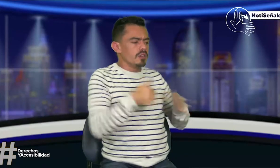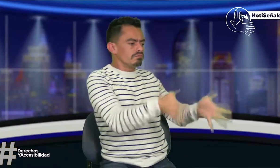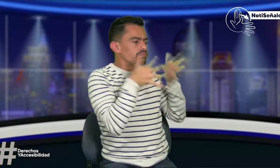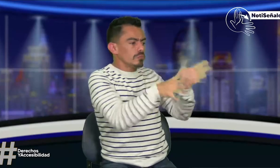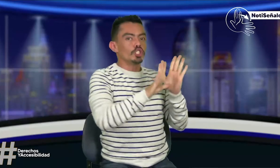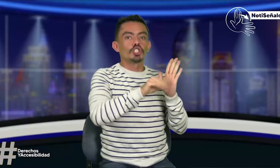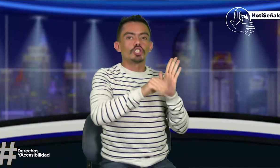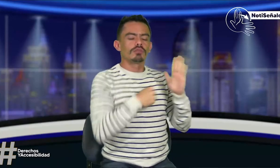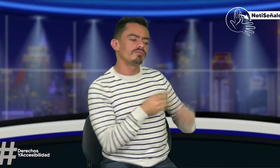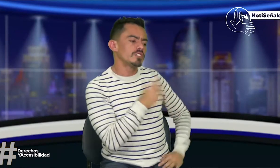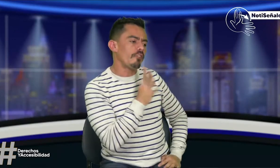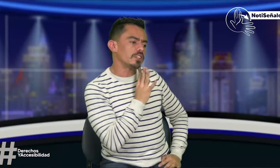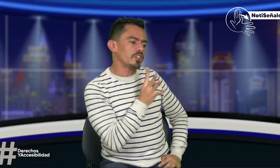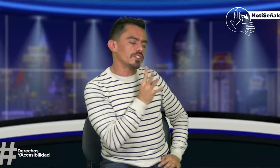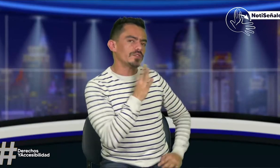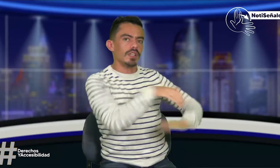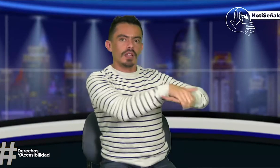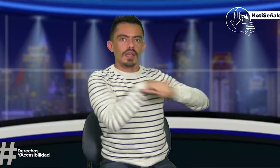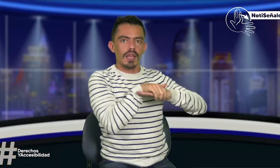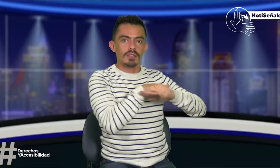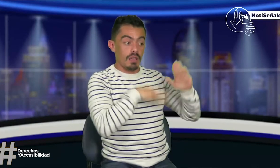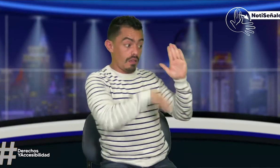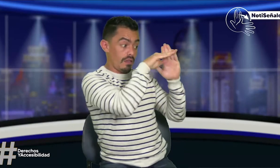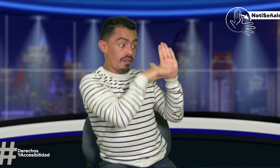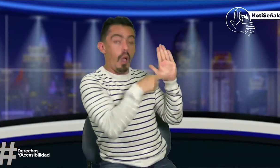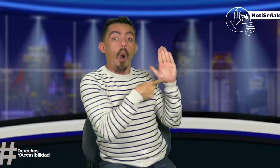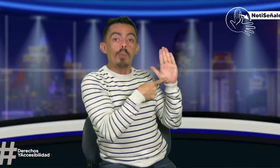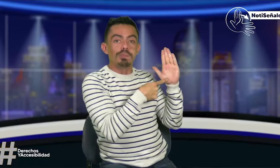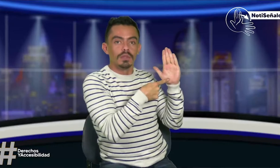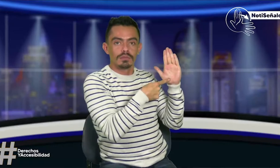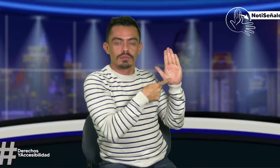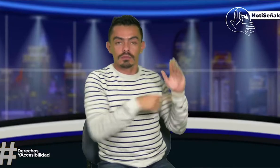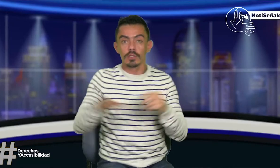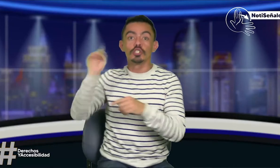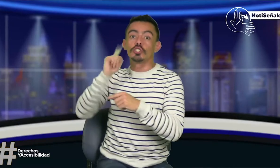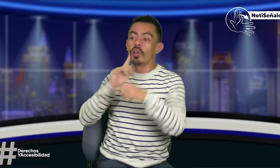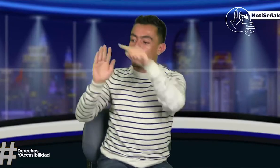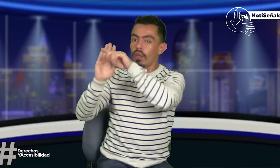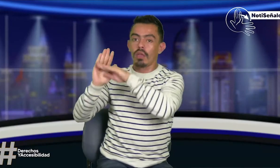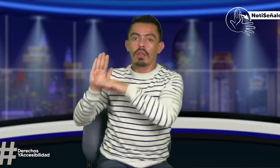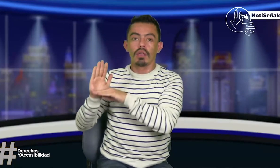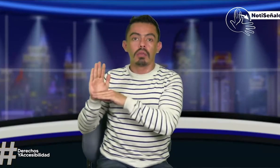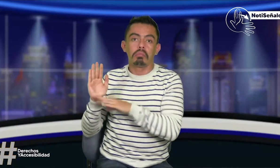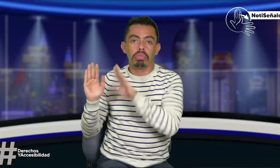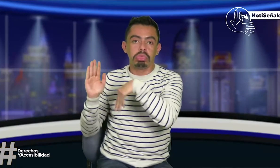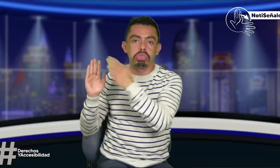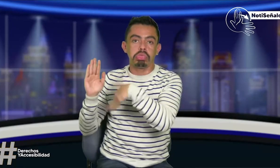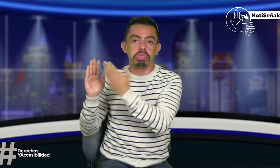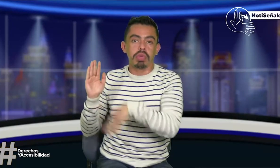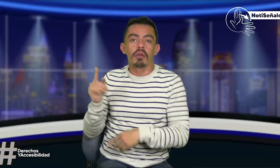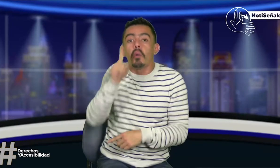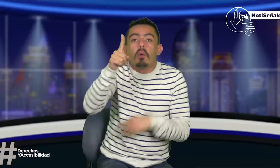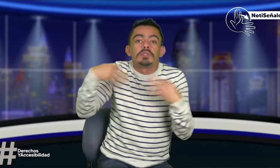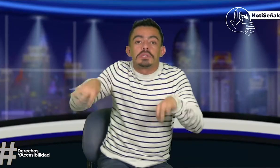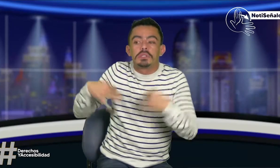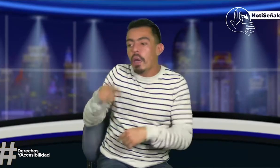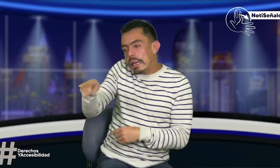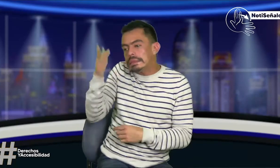el dominio del inglés y la clase de sociales se da en inglés. Por ejemplo. Mientras que para las personas sordas, ¿y dónde está?